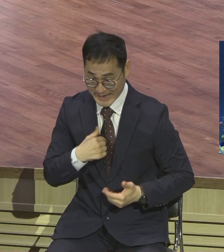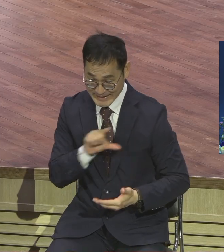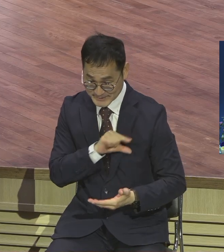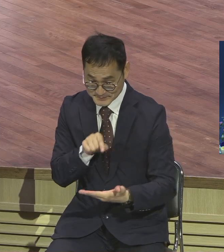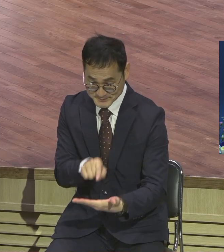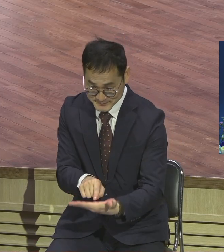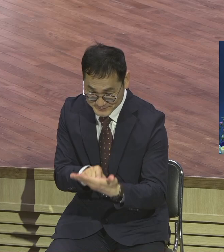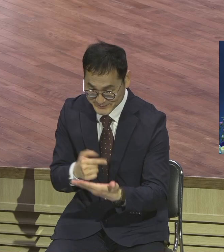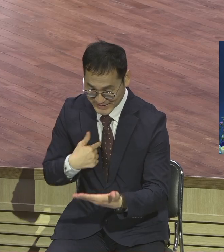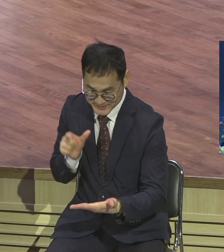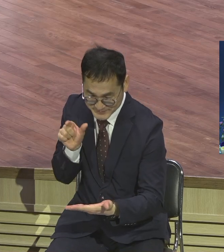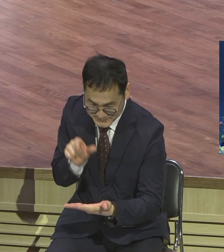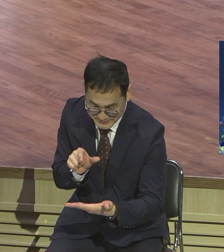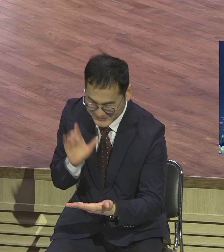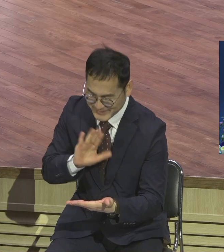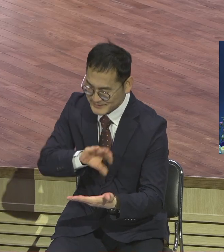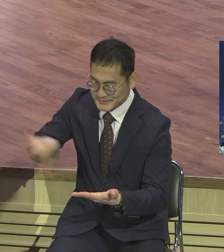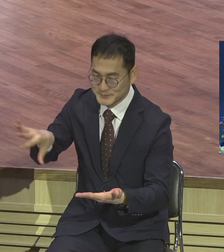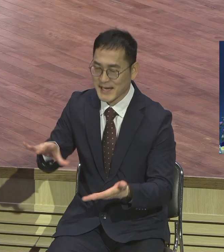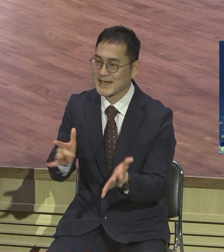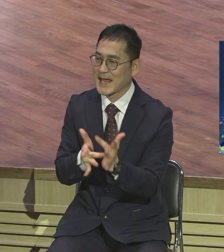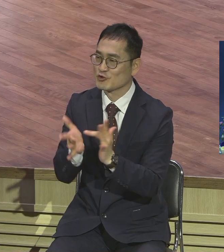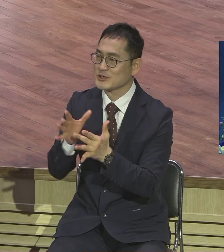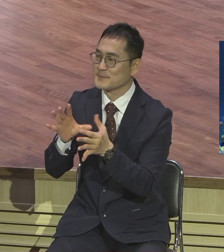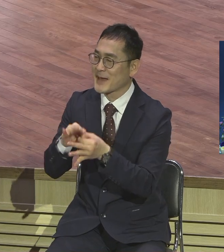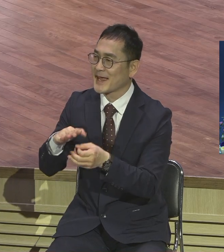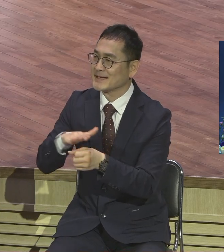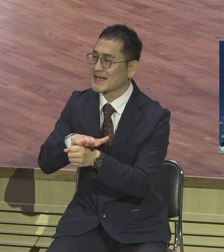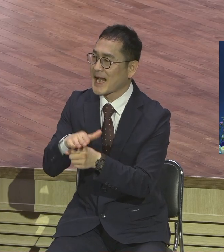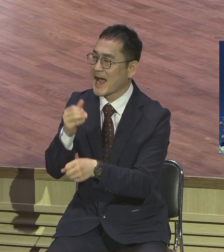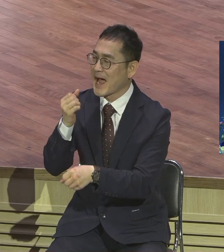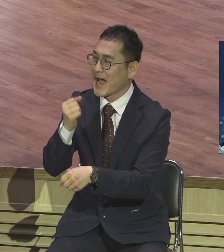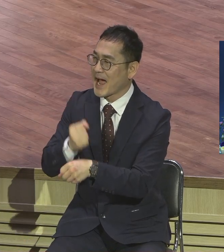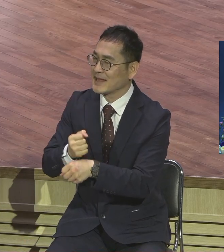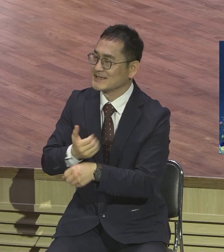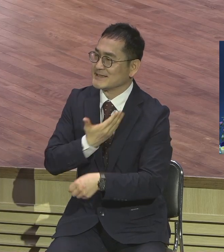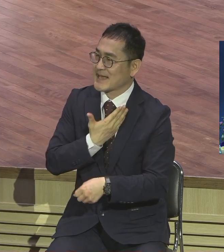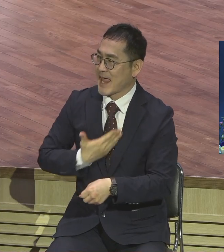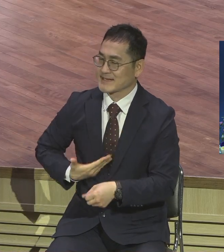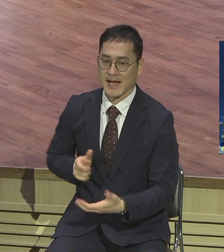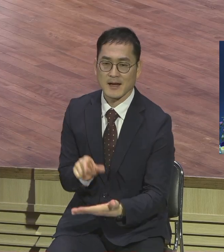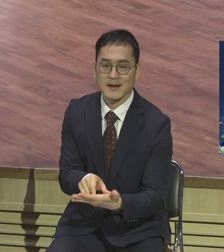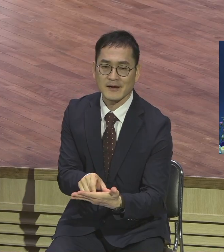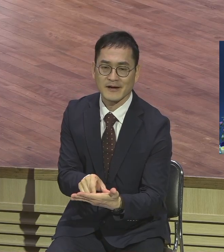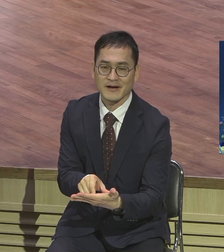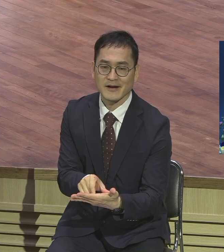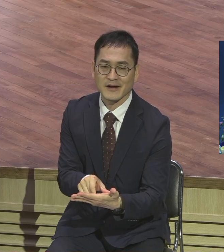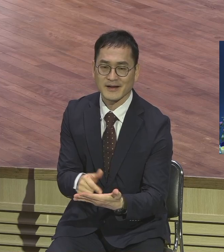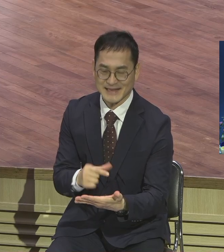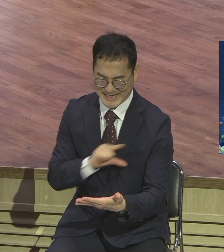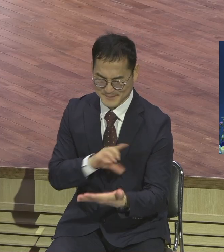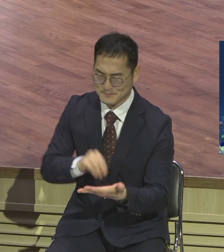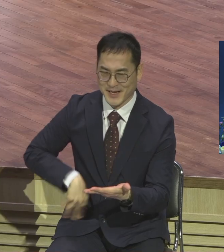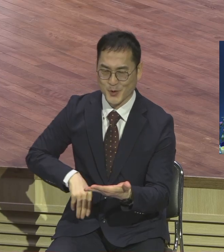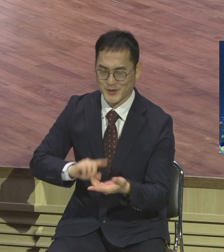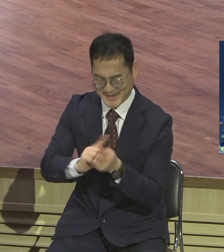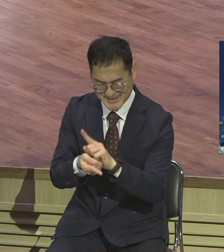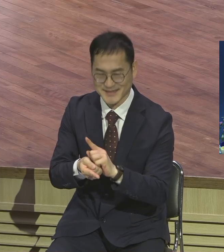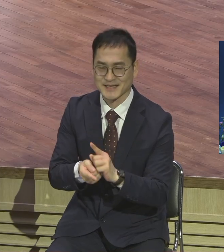이름 안 쓰고 예수님의 사랑하시는 제자 그렇게 나와요 자기 이름 예수님이 사랑하시는